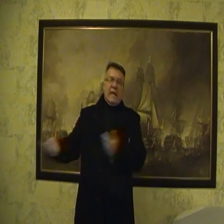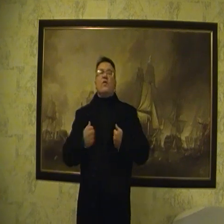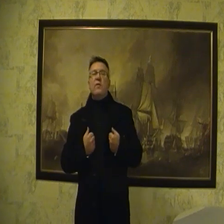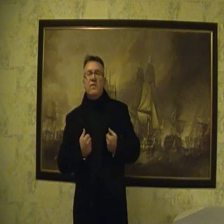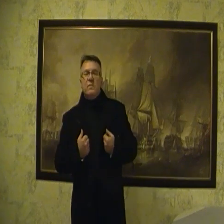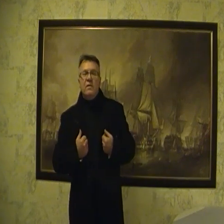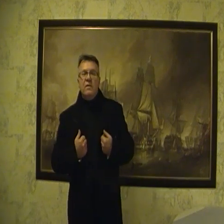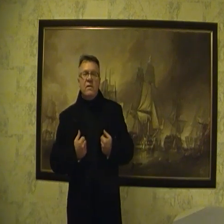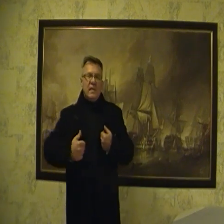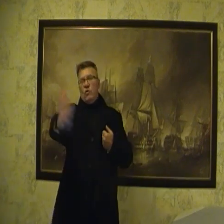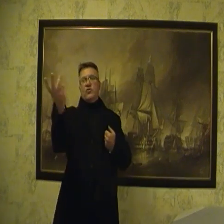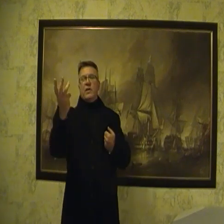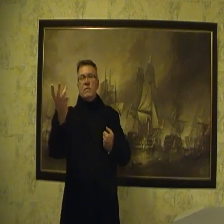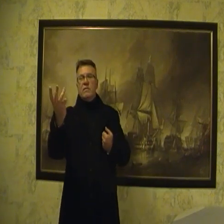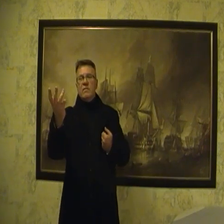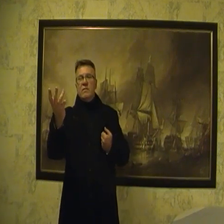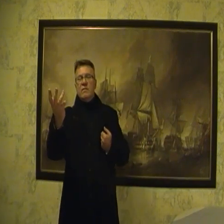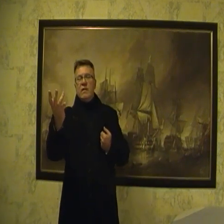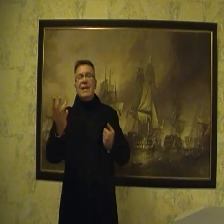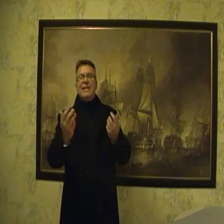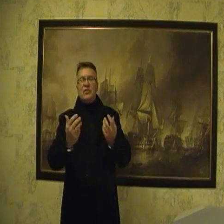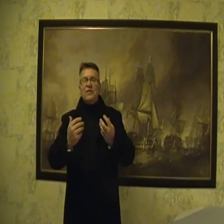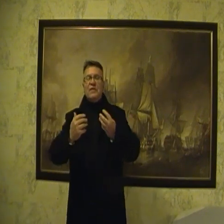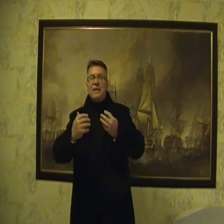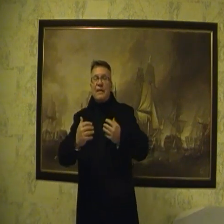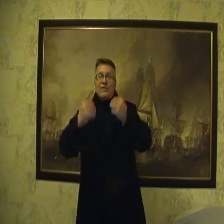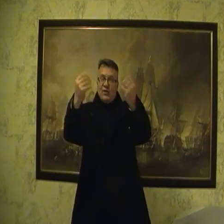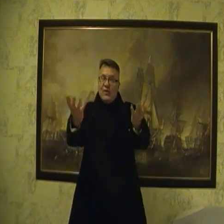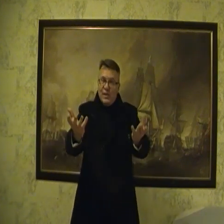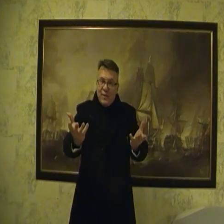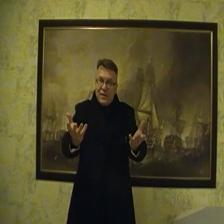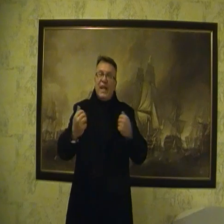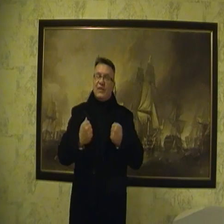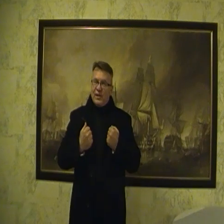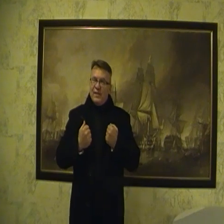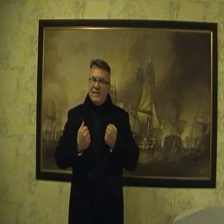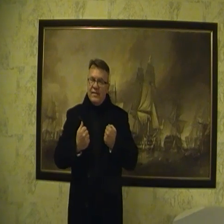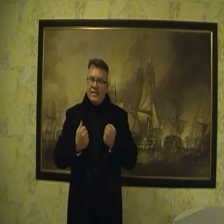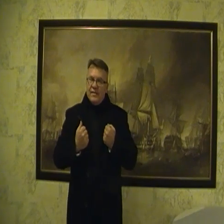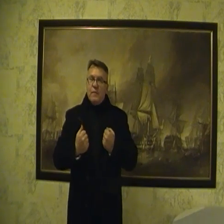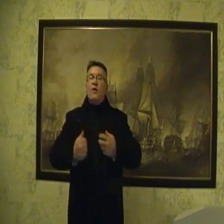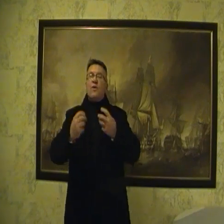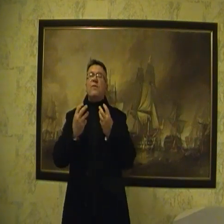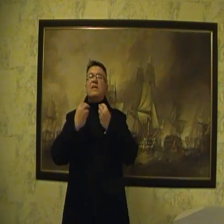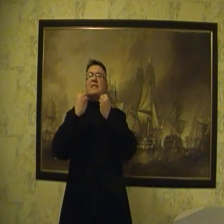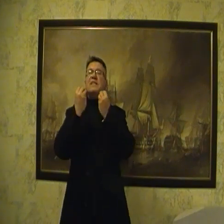Ja to powiem. na luzie. Ale dlaczego ktoś tego nie powie? Dlaczego? Bo jest